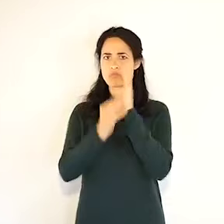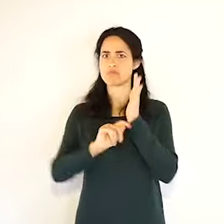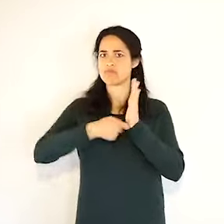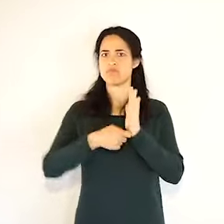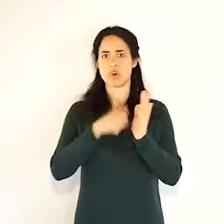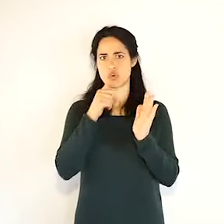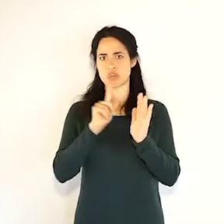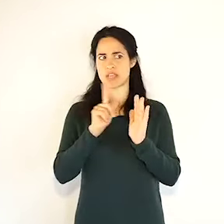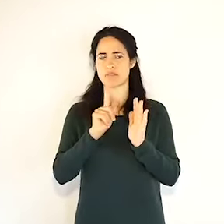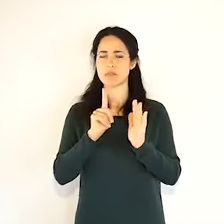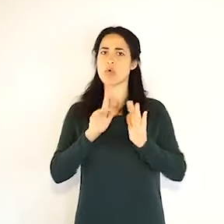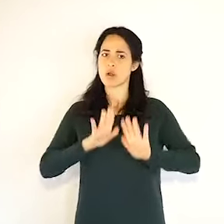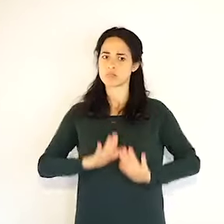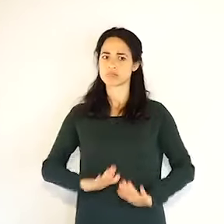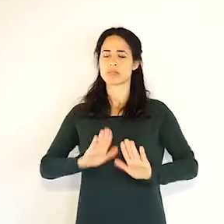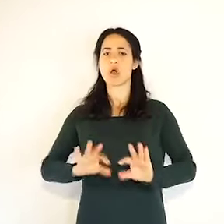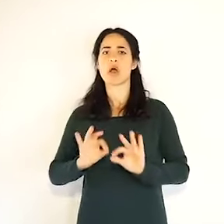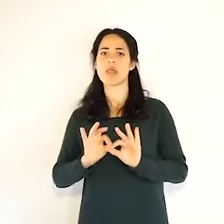chiuso